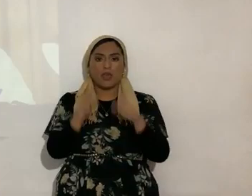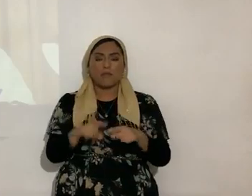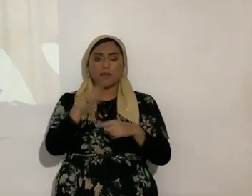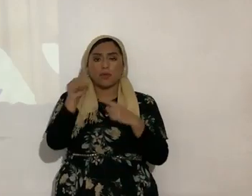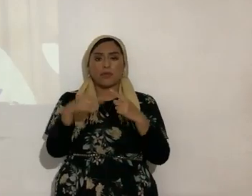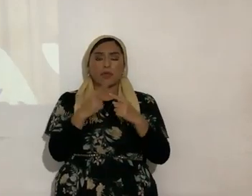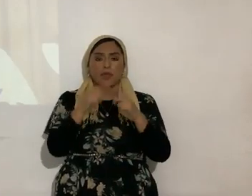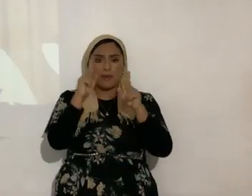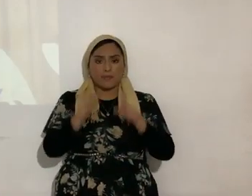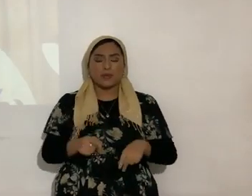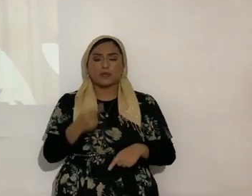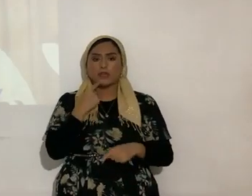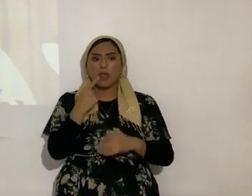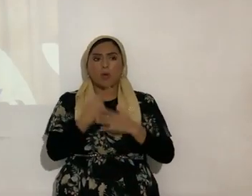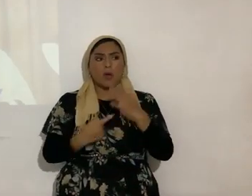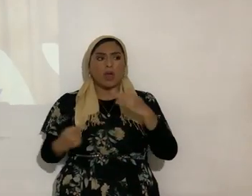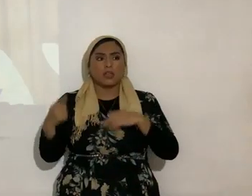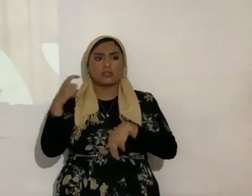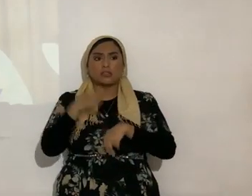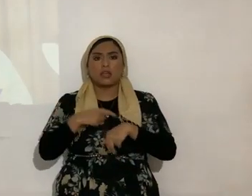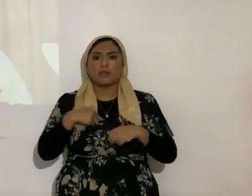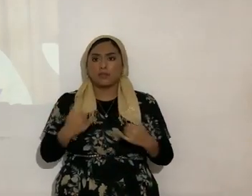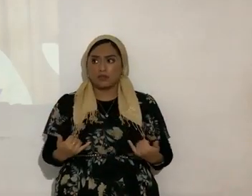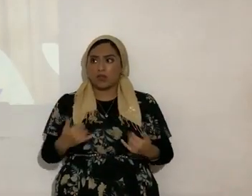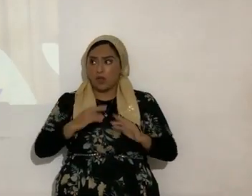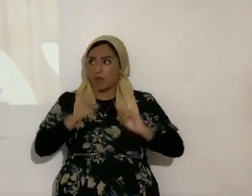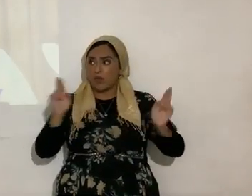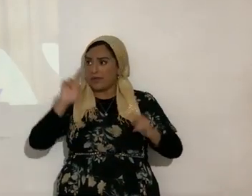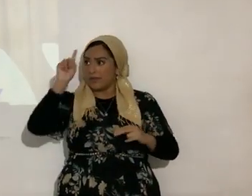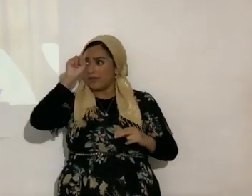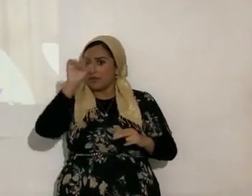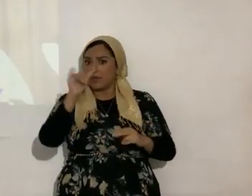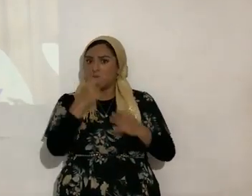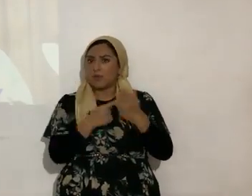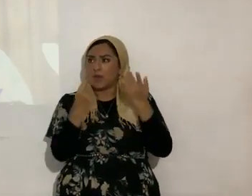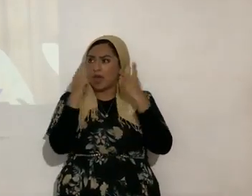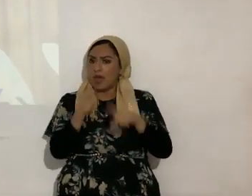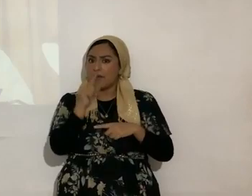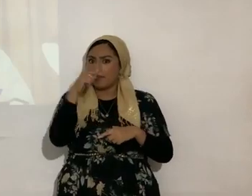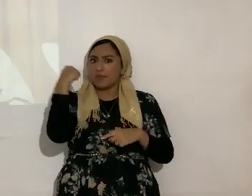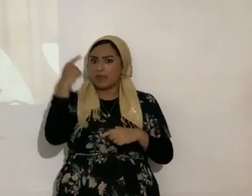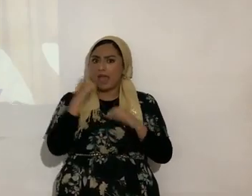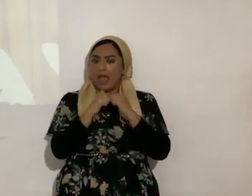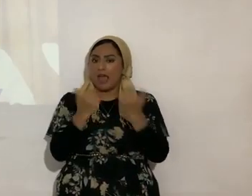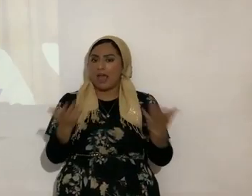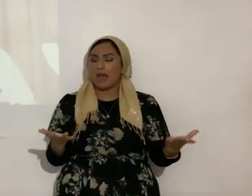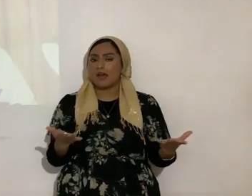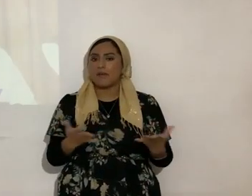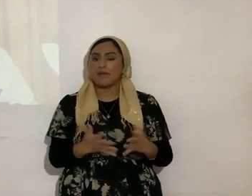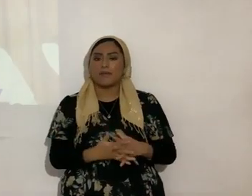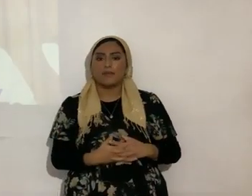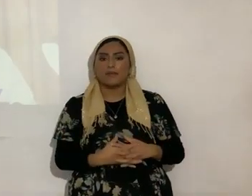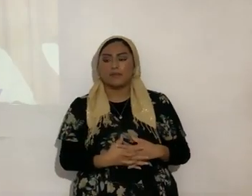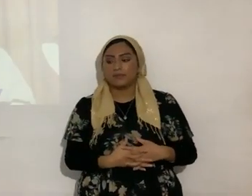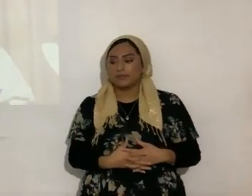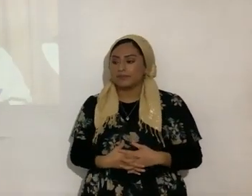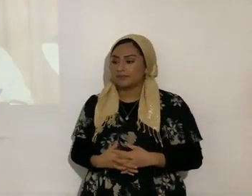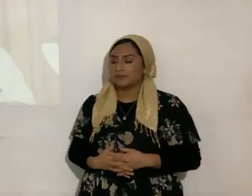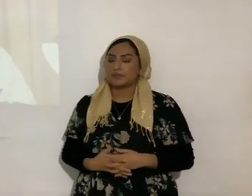¿en qué parte del tiempo estaré viviendo? ¿Ya estaré en la eternidad? ¿Qué le pasa a Roy? ¿Se ha vuelto loco? ¿Cómo está la cosa? Ha sido tu mala